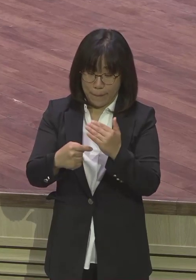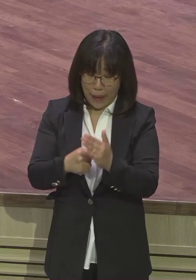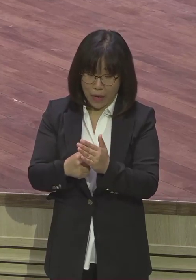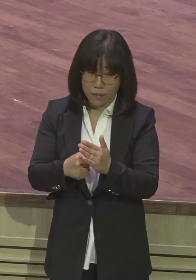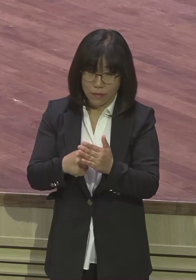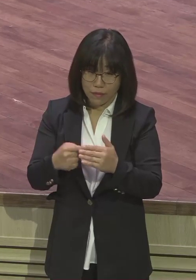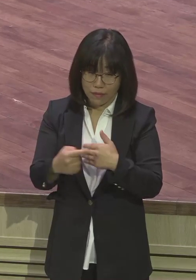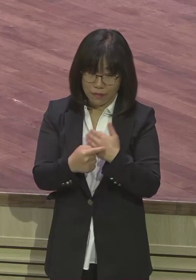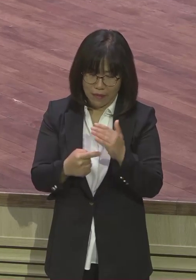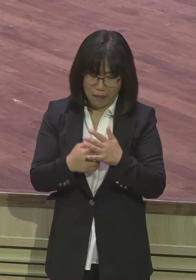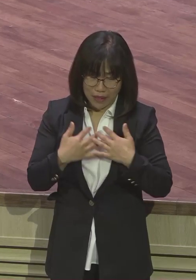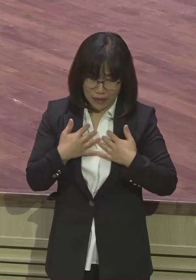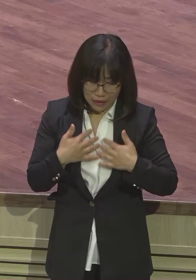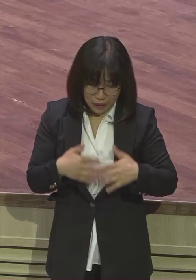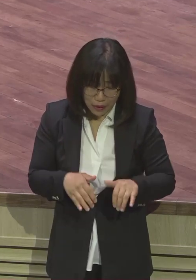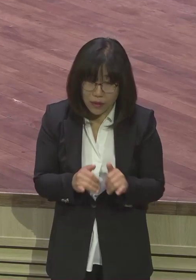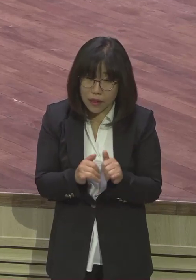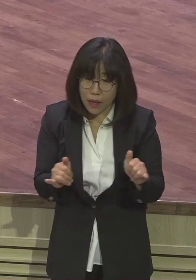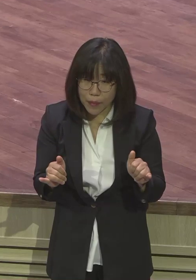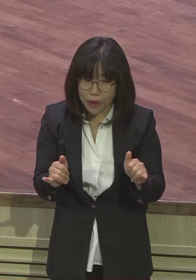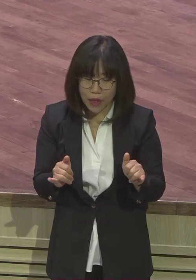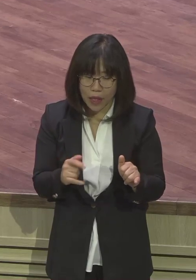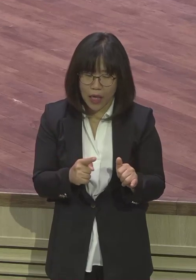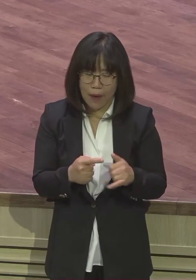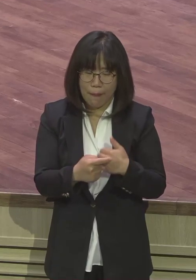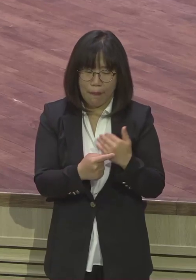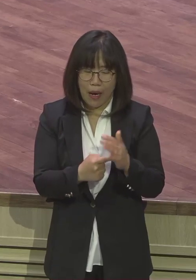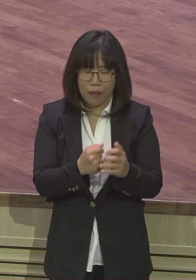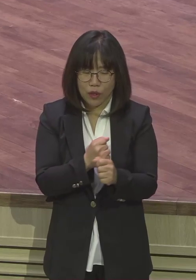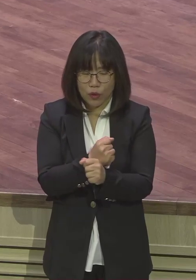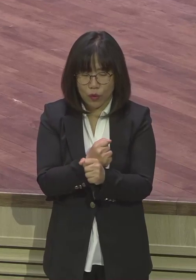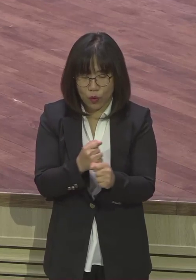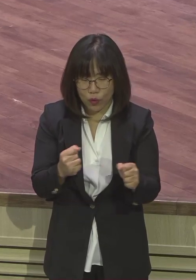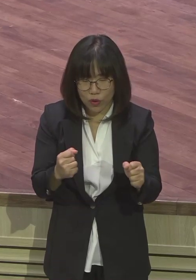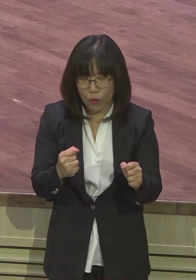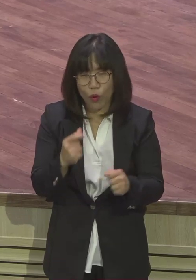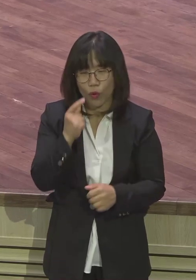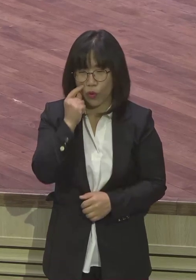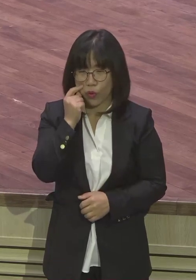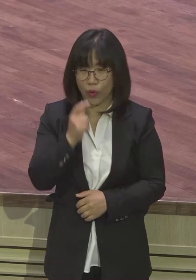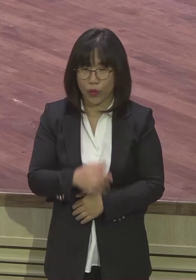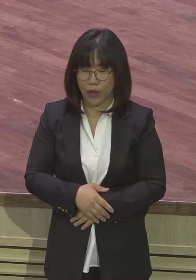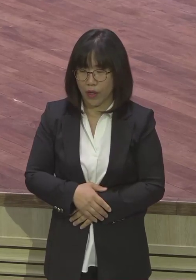절대 용서해달라는 말을 못합니다 내면이 건강하지 못하면